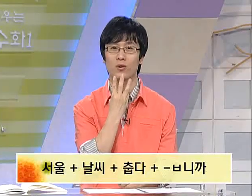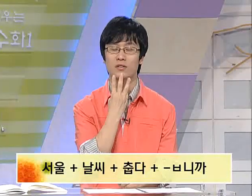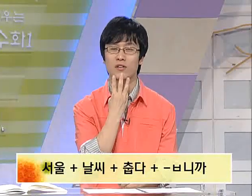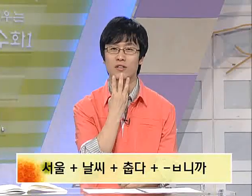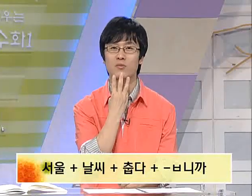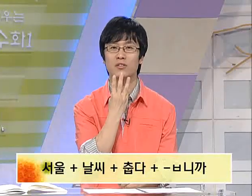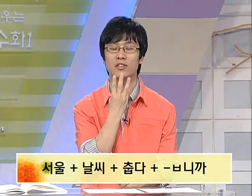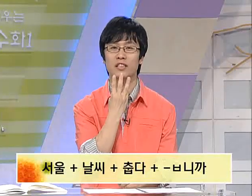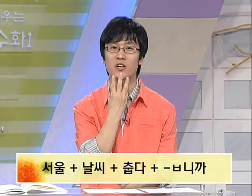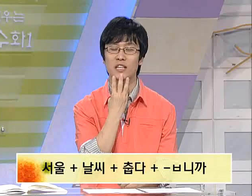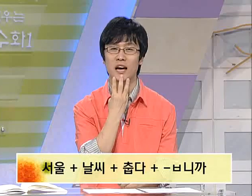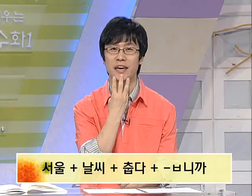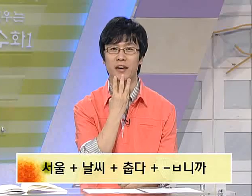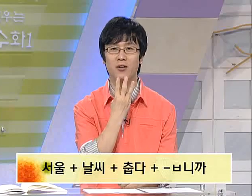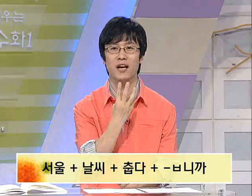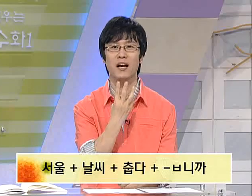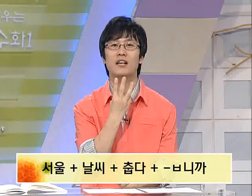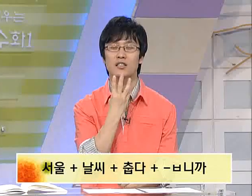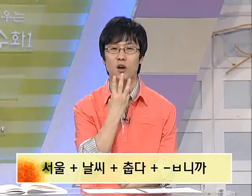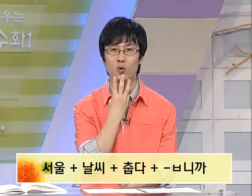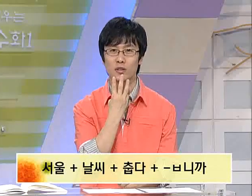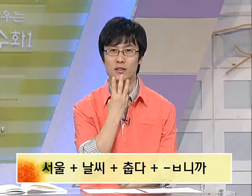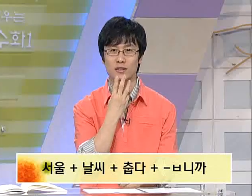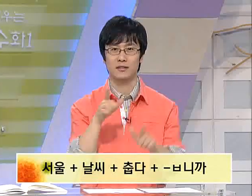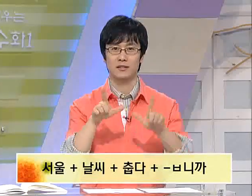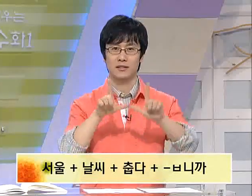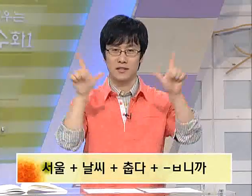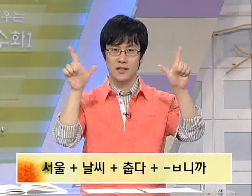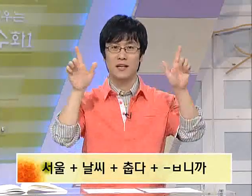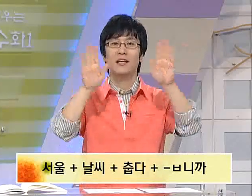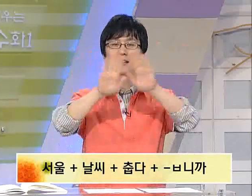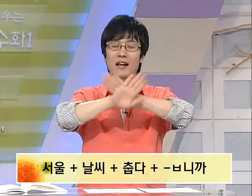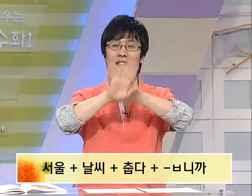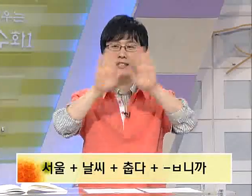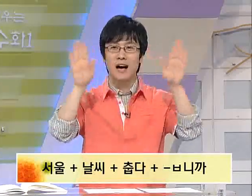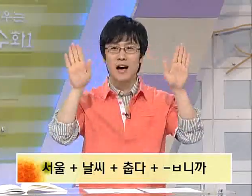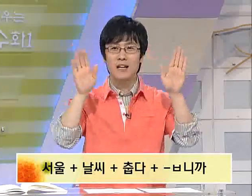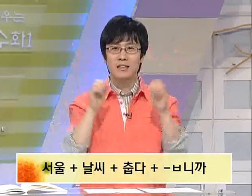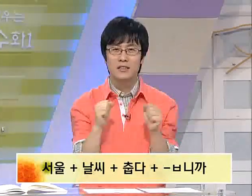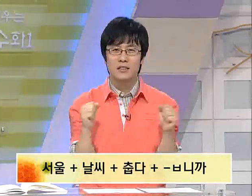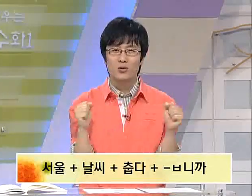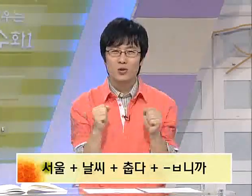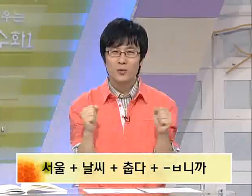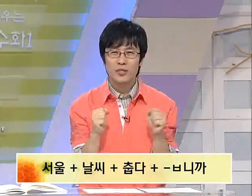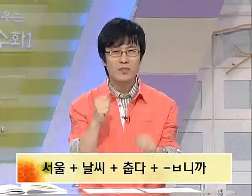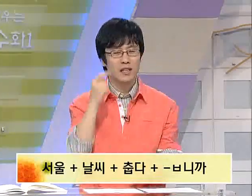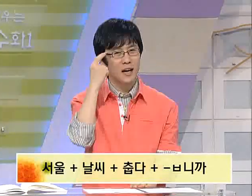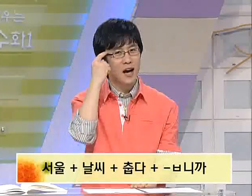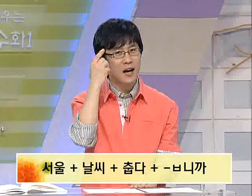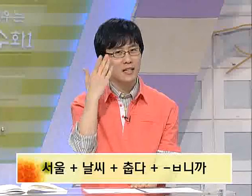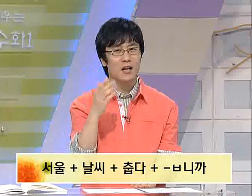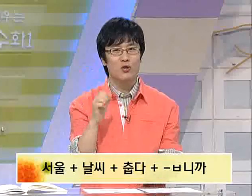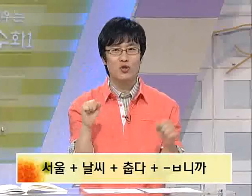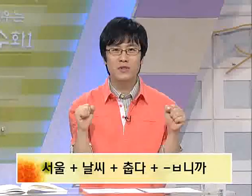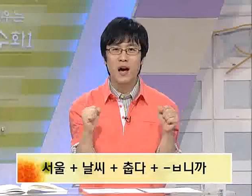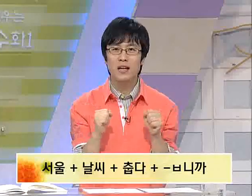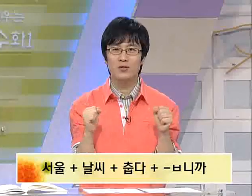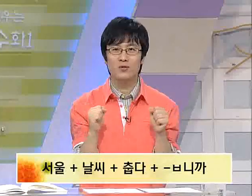전에 설명드린 기억이 나네요. 자, 서울은 날씨가 춥습니까? 자, 춥다라는